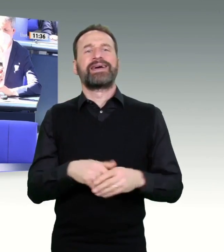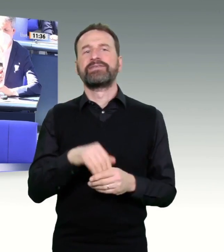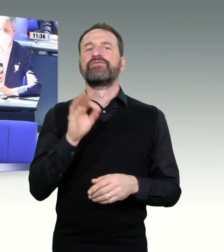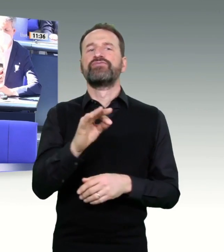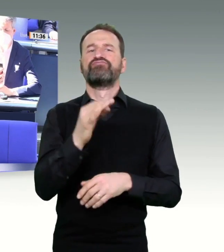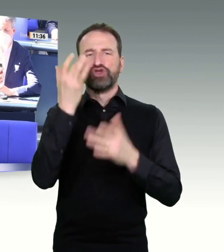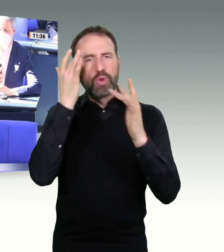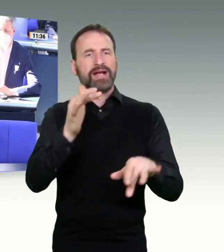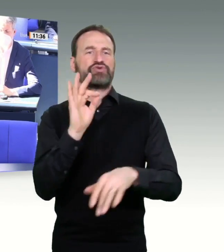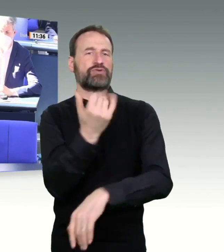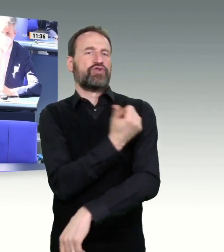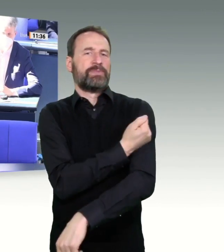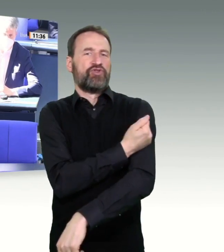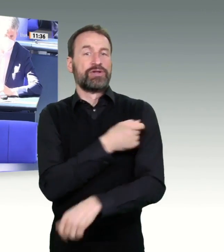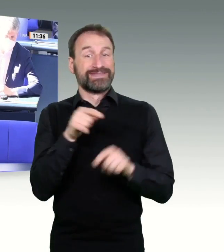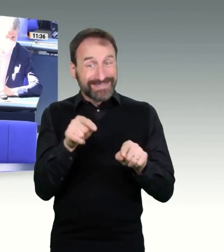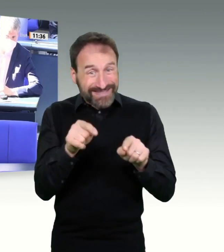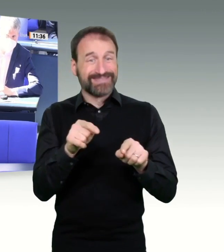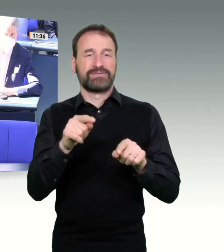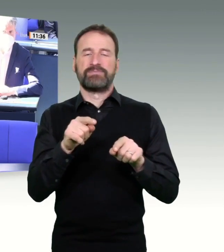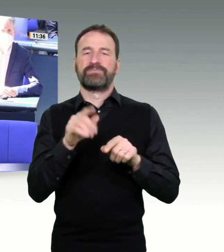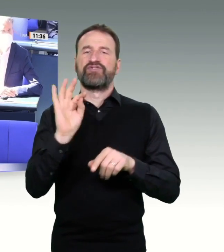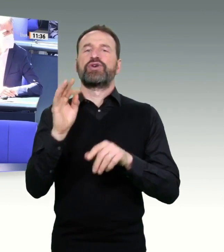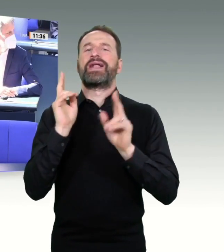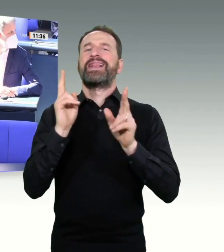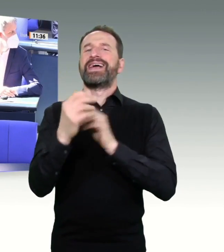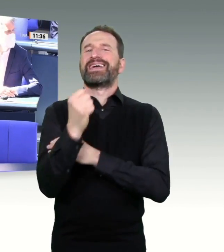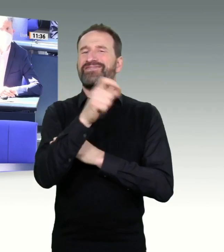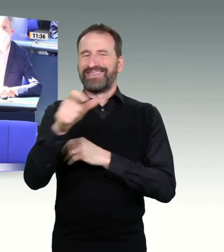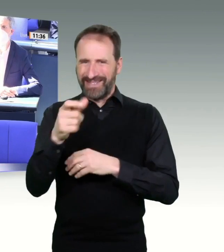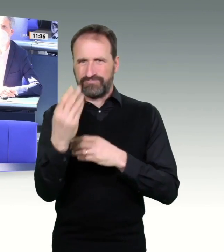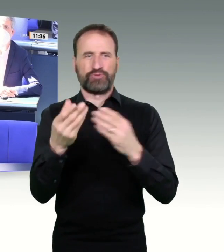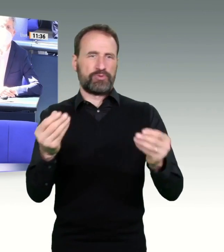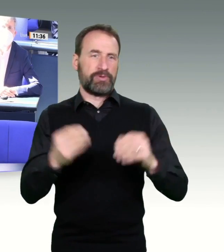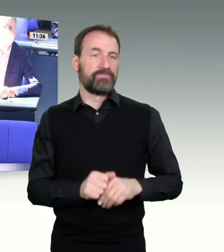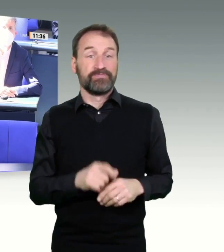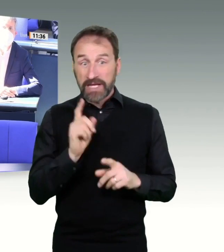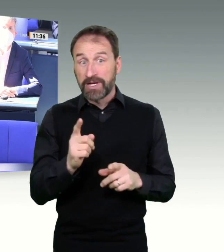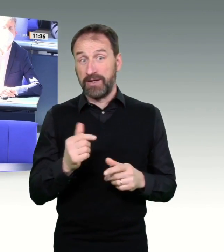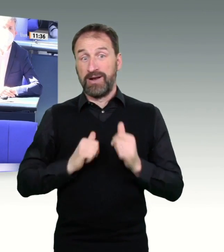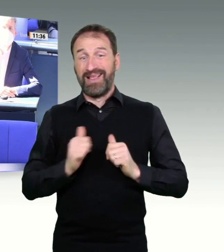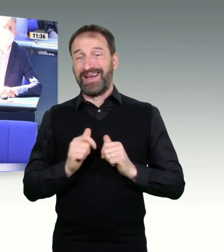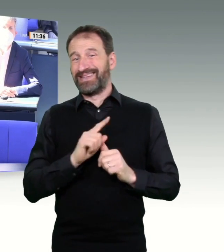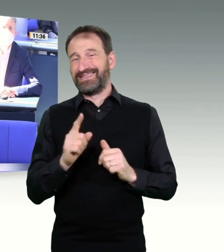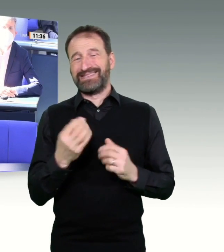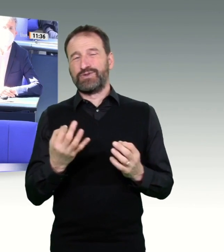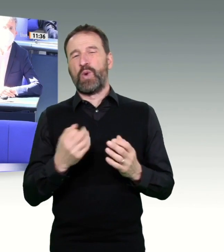bestellt hat und jetzt die Nachricht kommt, die sind aber leider erst im April da. Das ist natürlich dann schwierig, wenn der Bund diese Voraussetzungen nicht stafft.